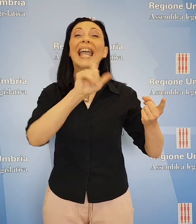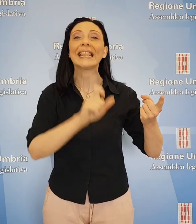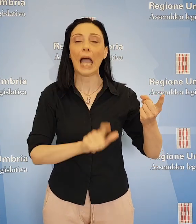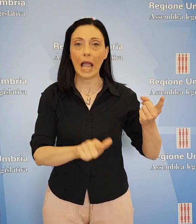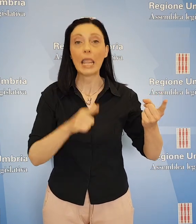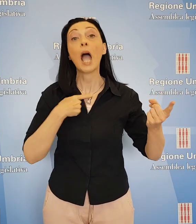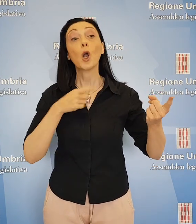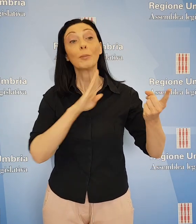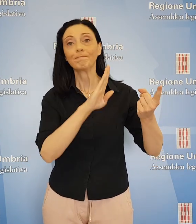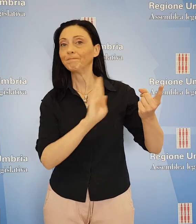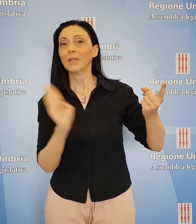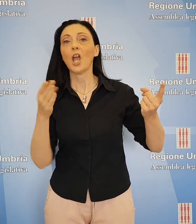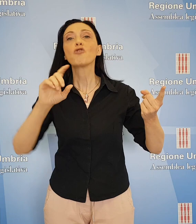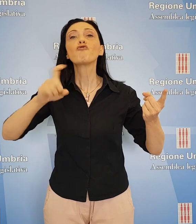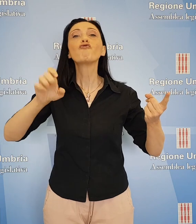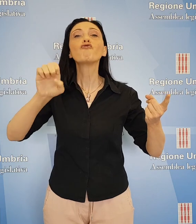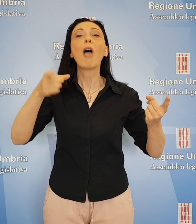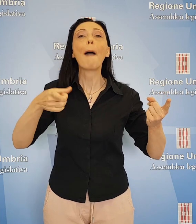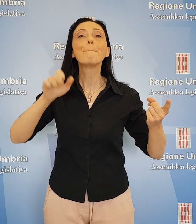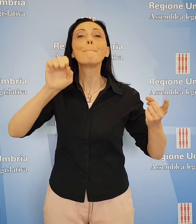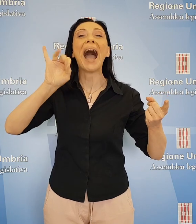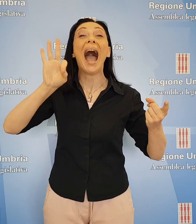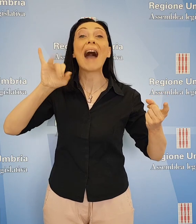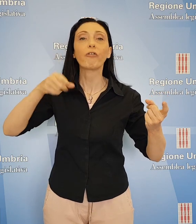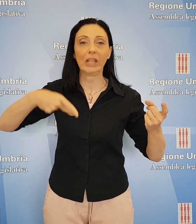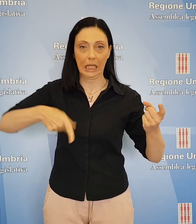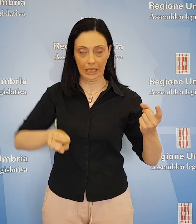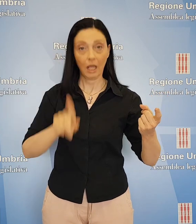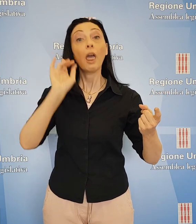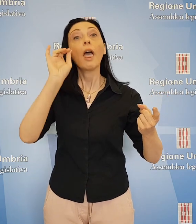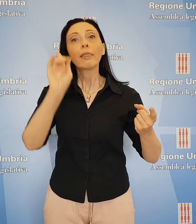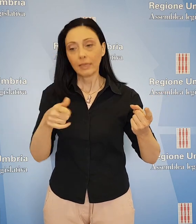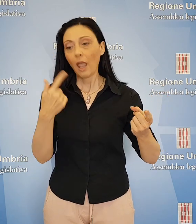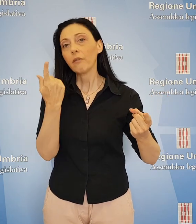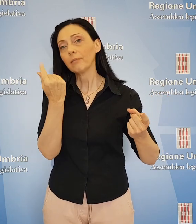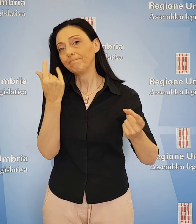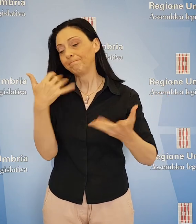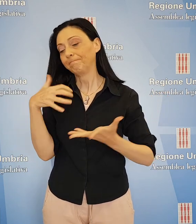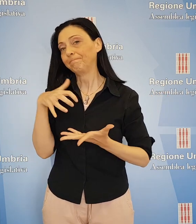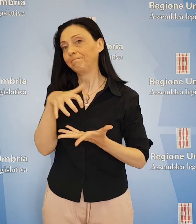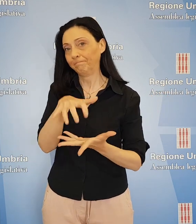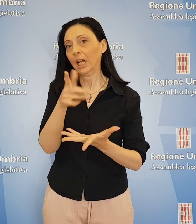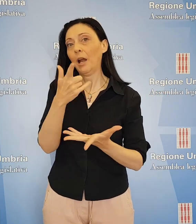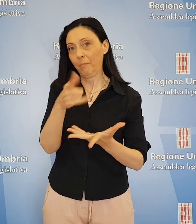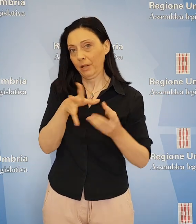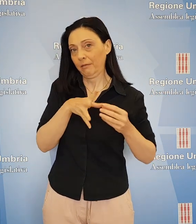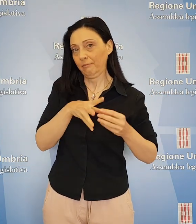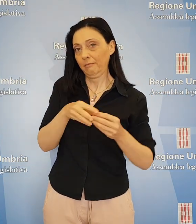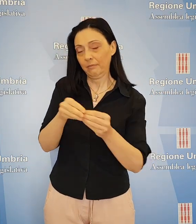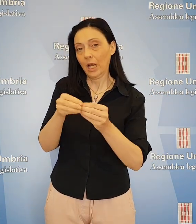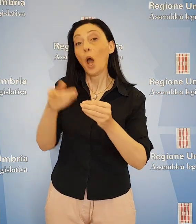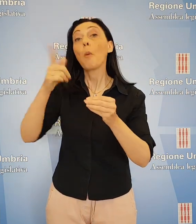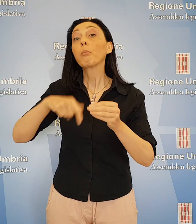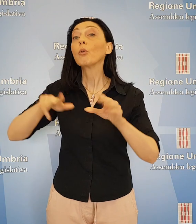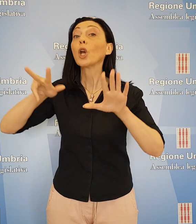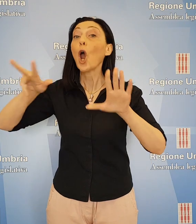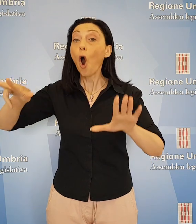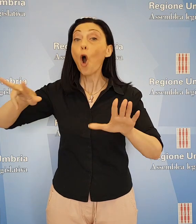necessario favorire una serie di precondizioni finanziarie per la realizzazione del parco, come il reperimento di altri 8